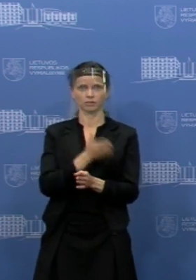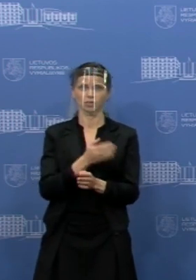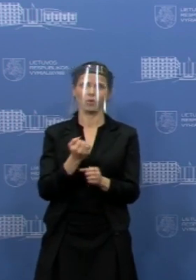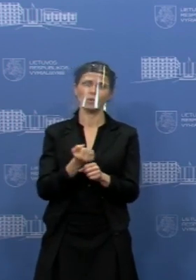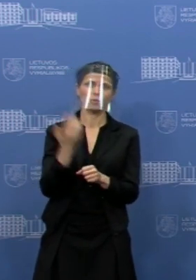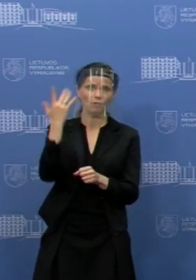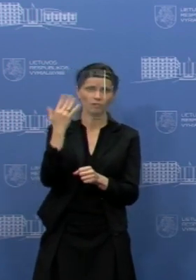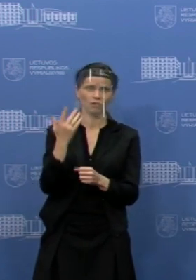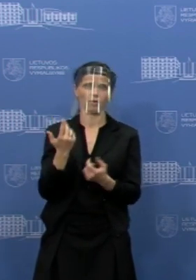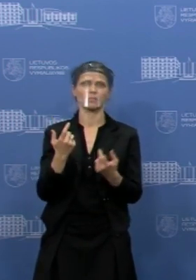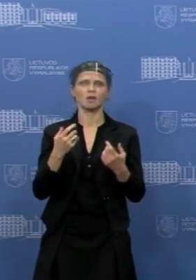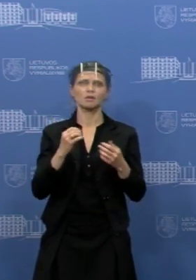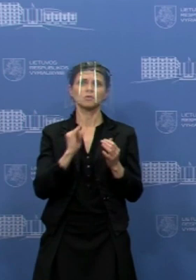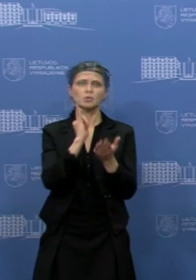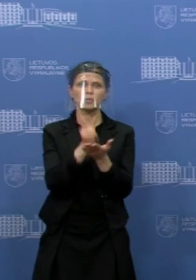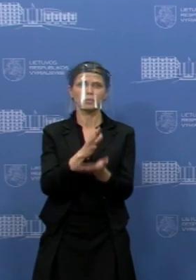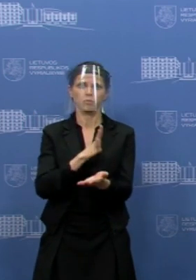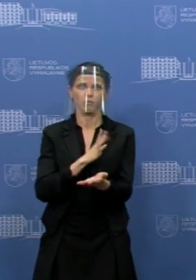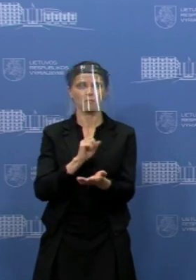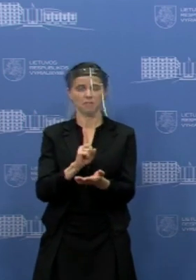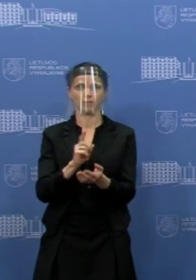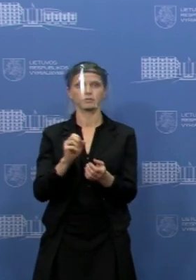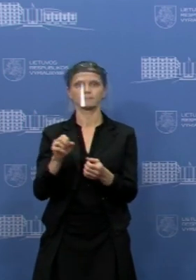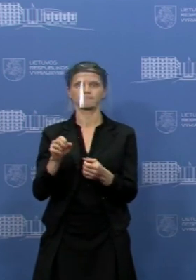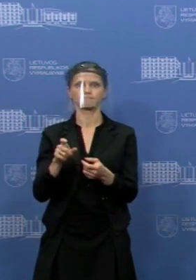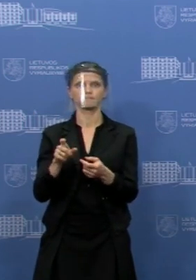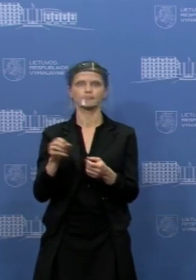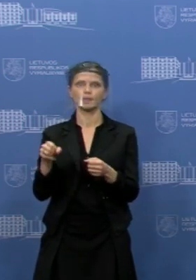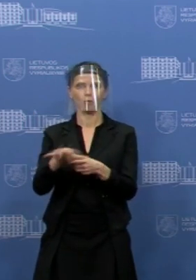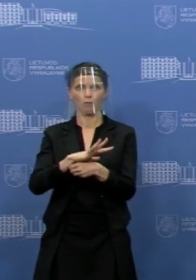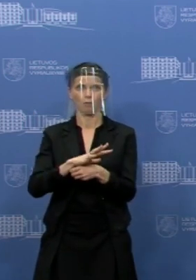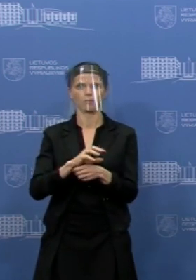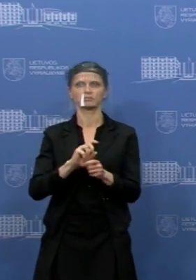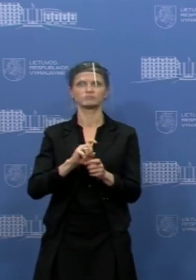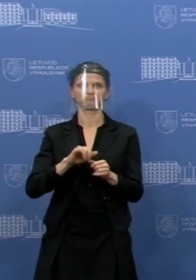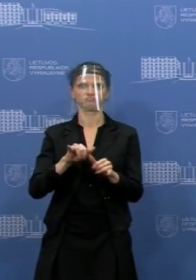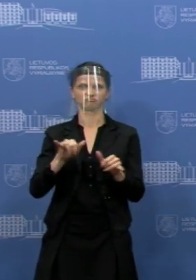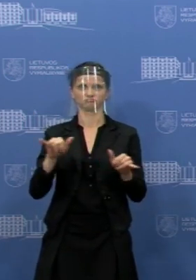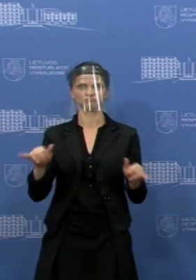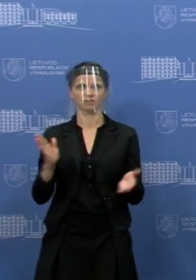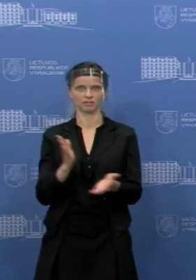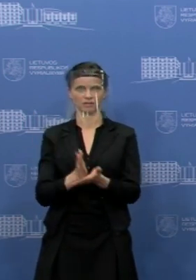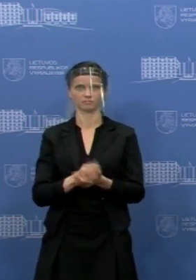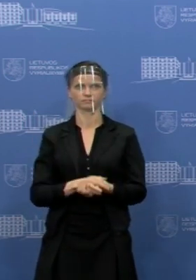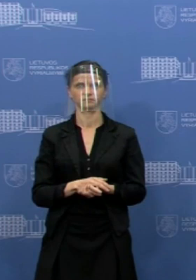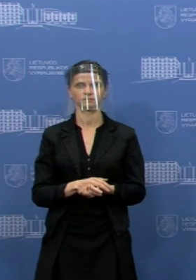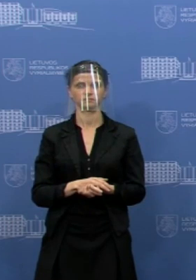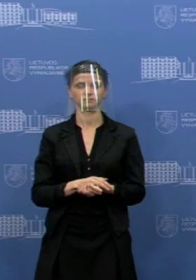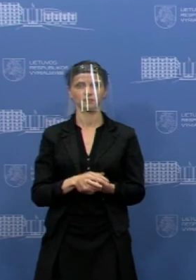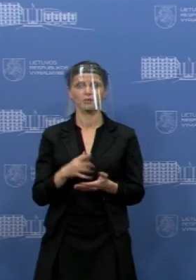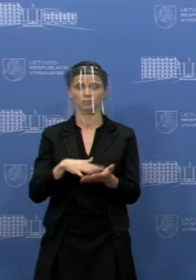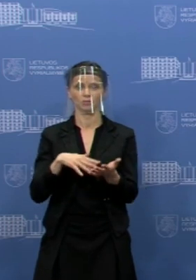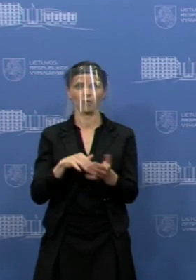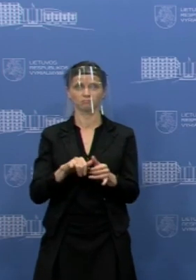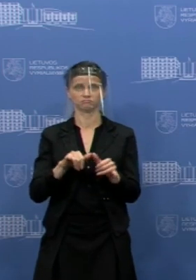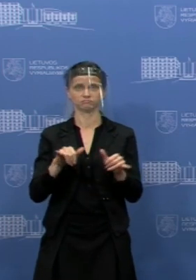priemonės dėje, bet matom, kad virusas nepaisant lokalių priemonių plinta